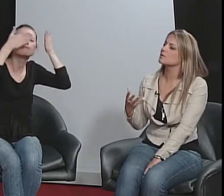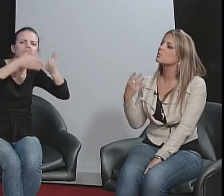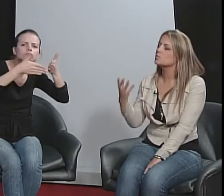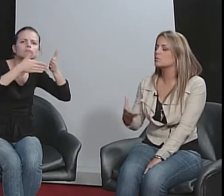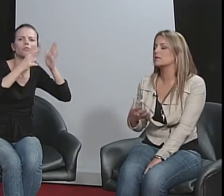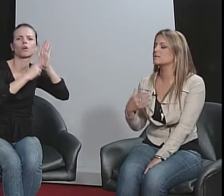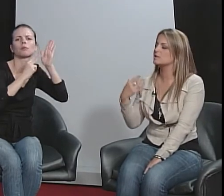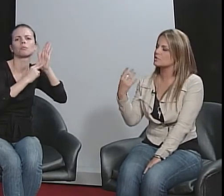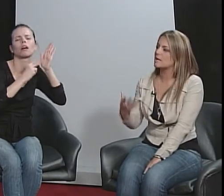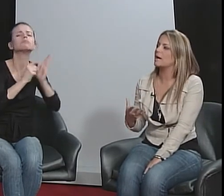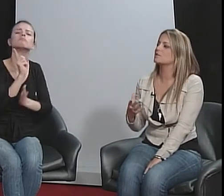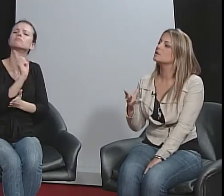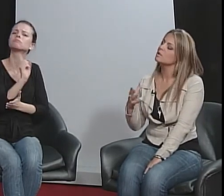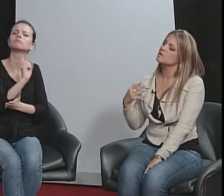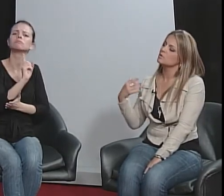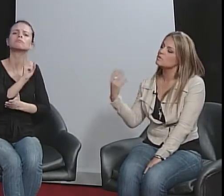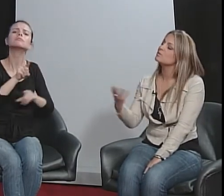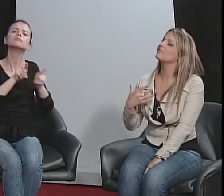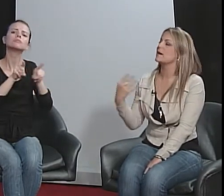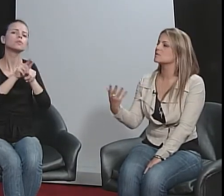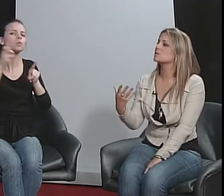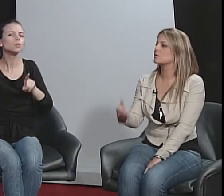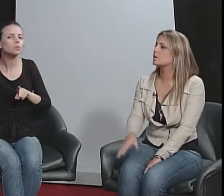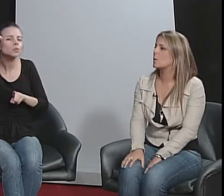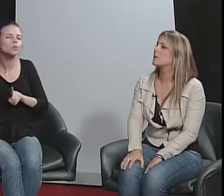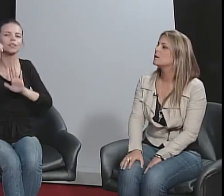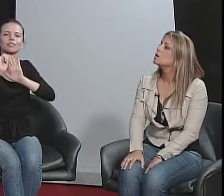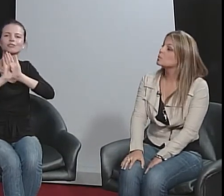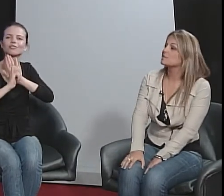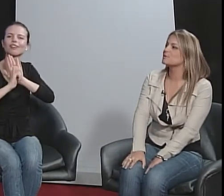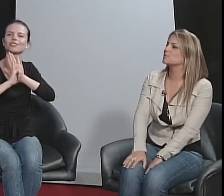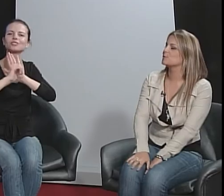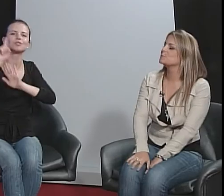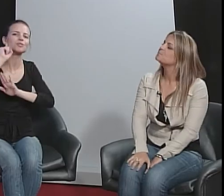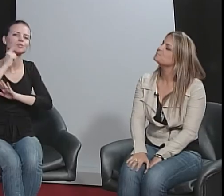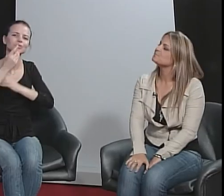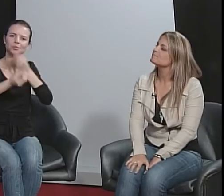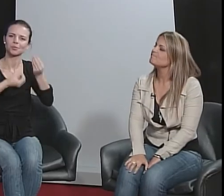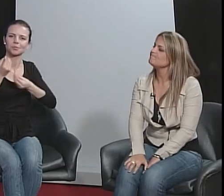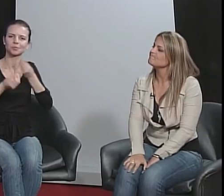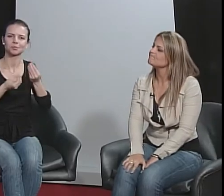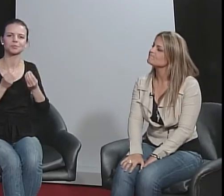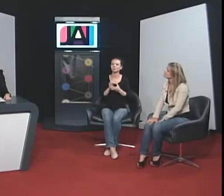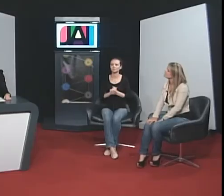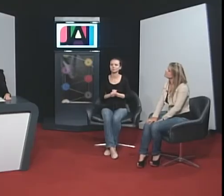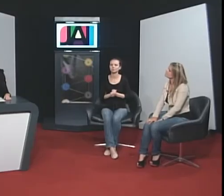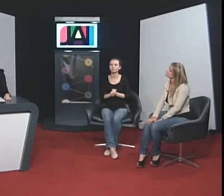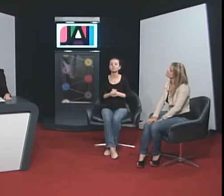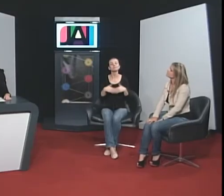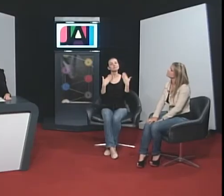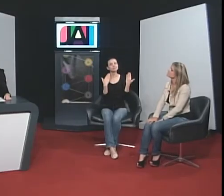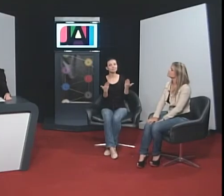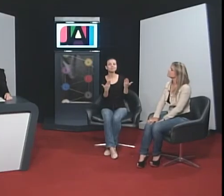cultura, dessa identidade, todo esse universo que engloba o ser surdo. Tá certo, Anny. E amanhã, a